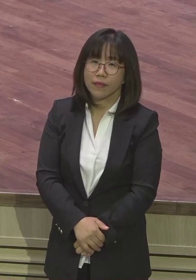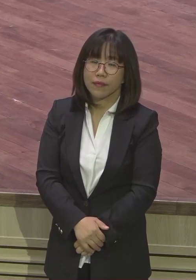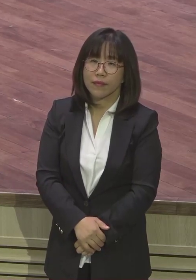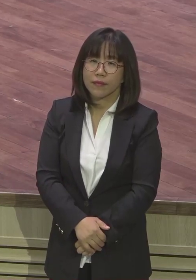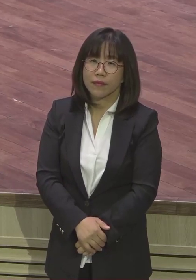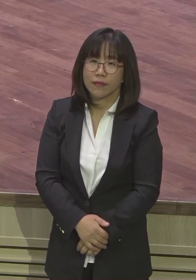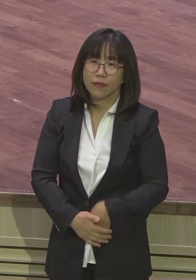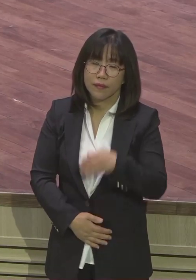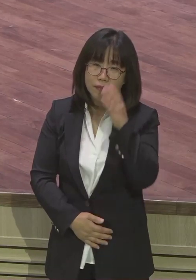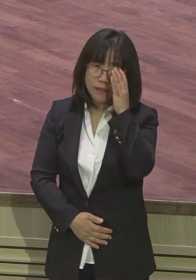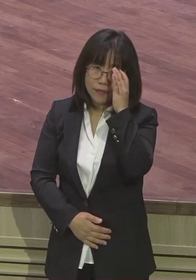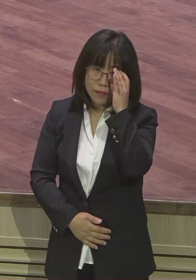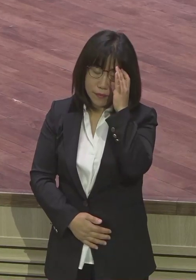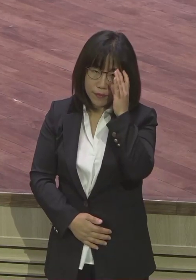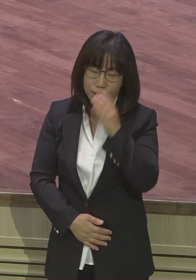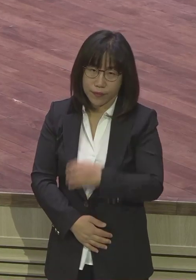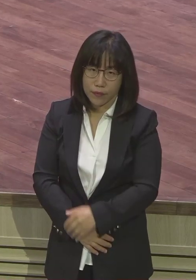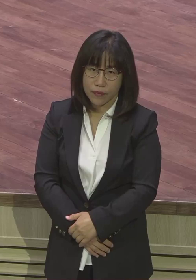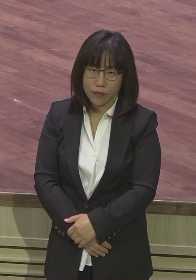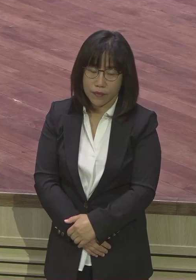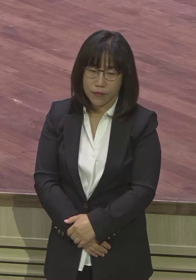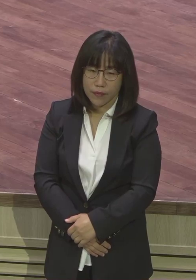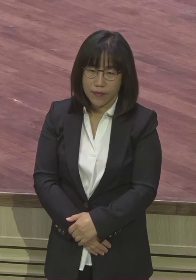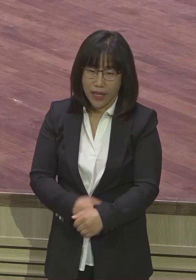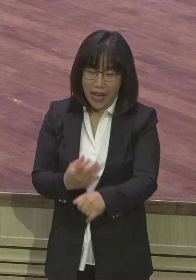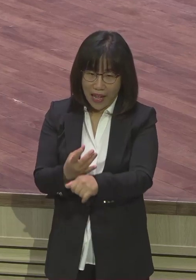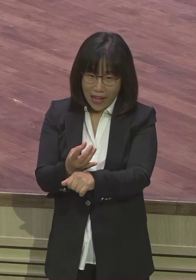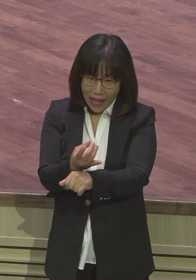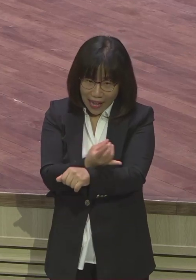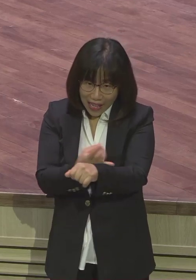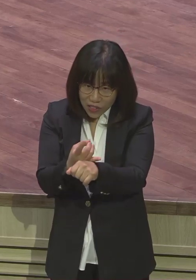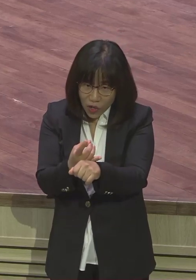사실요 에서하고 야곱하고 나이 차이 있습니까